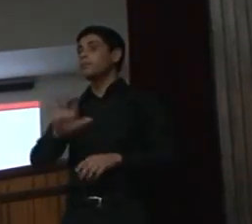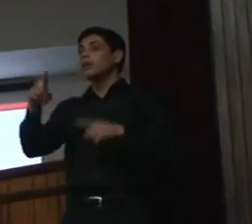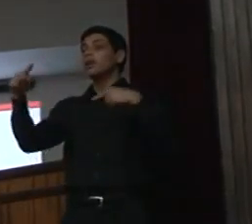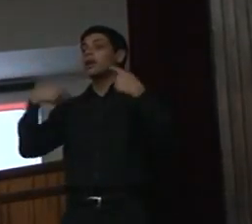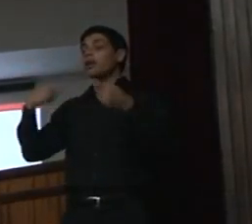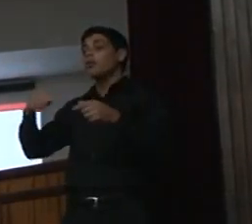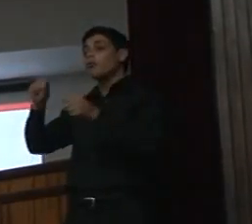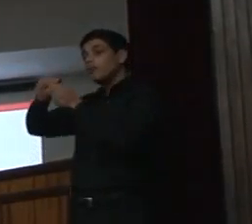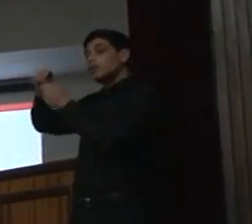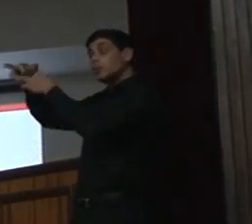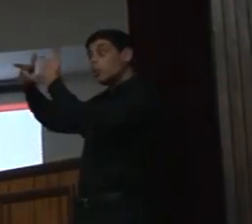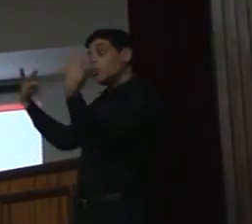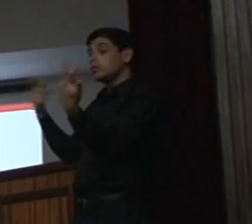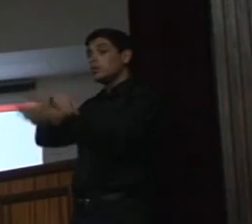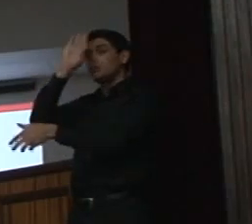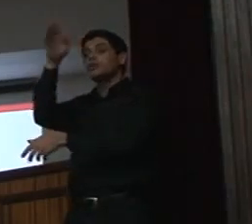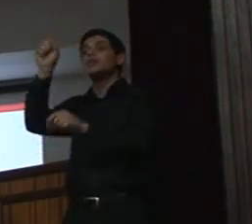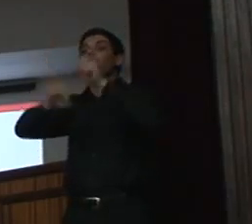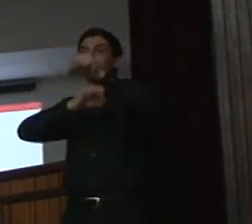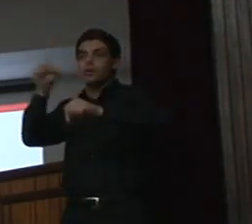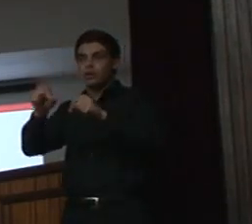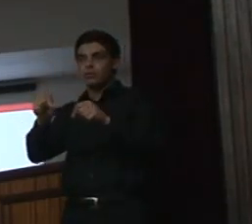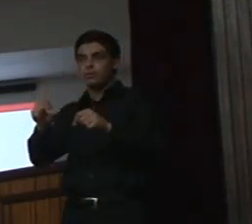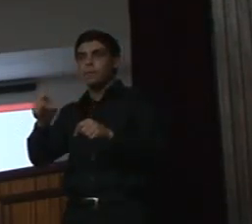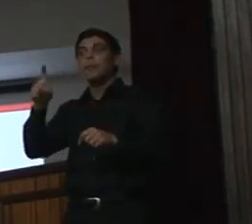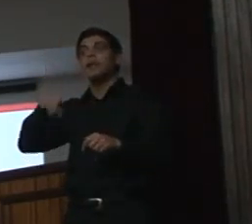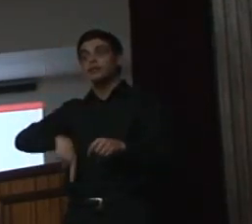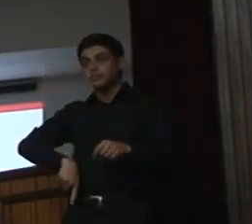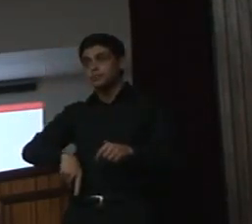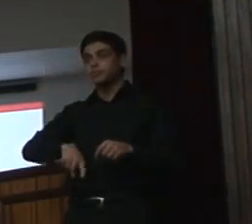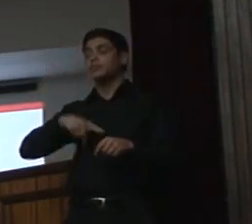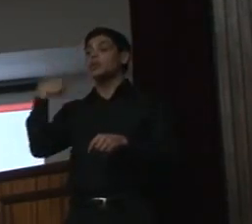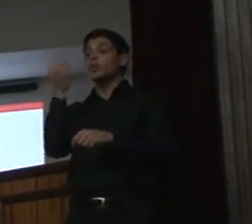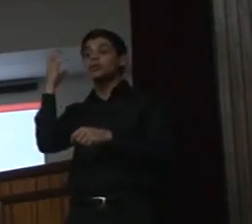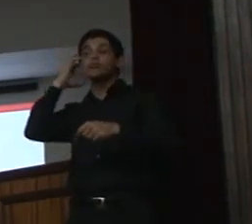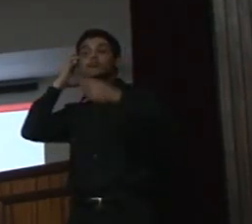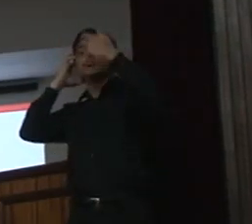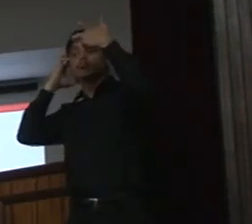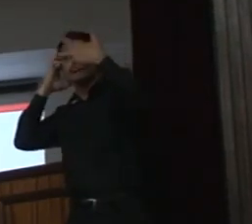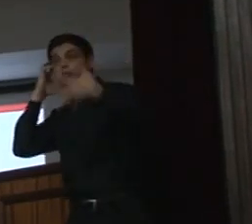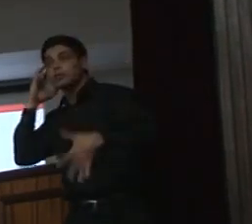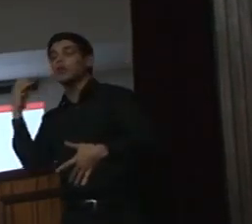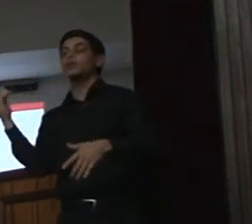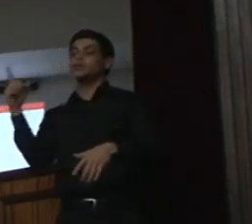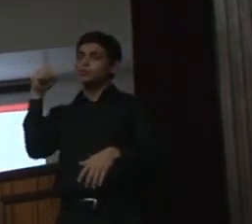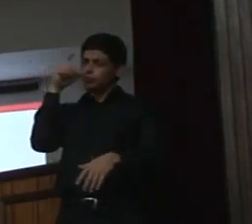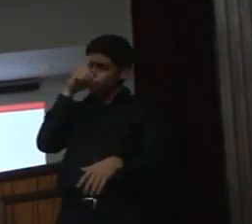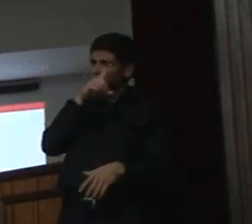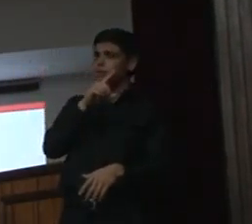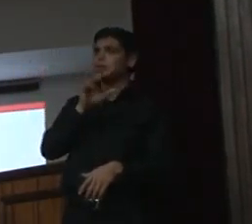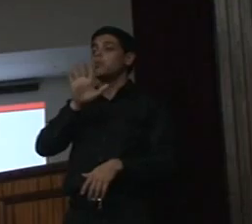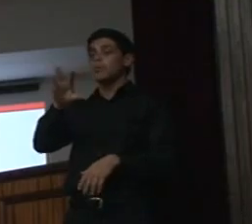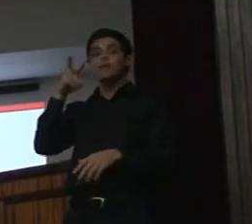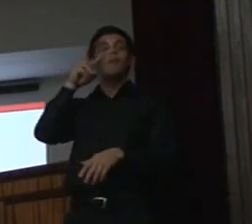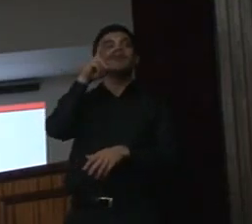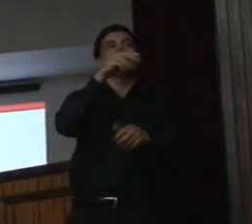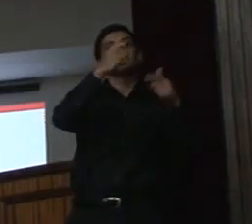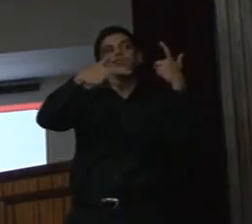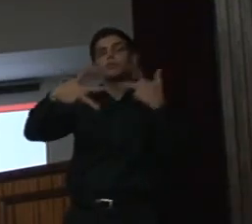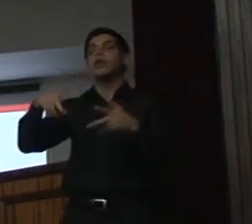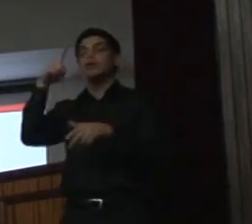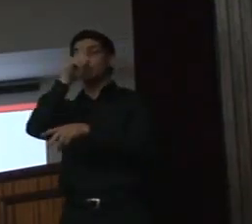é que lá no fundo é difícil o exercício da gente descrever o que a gente está vendo, mas a gente consegue fazer.